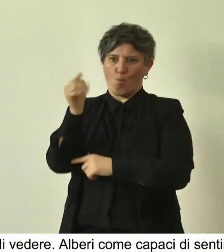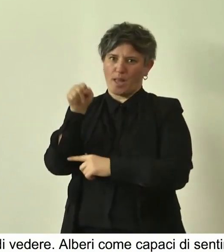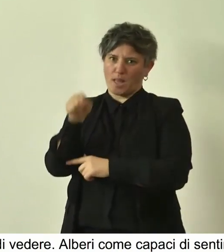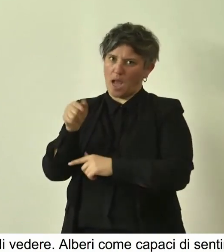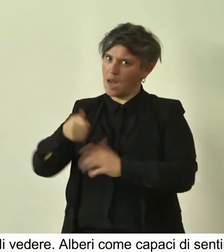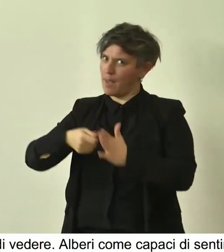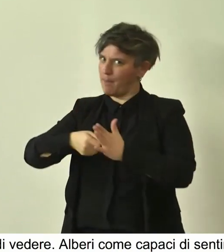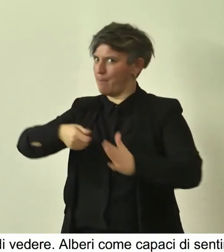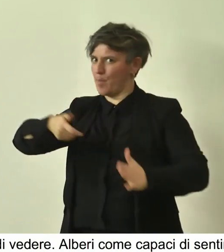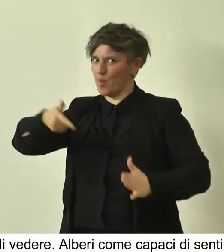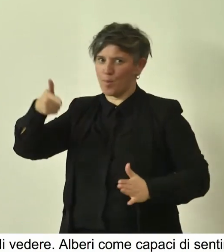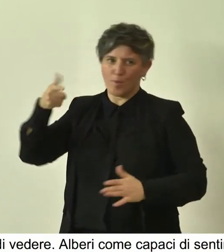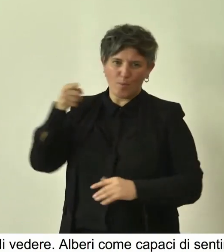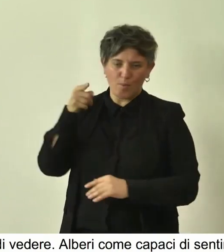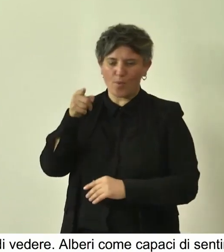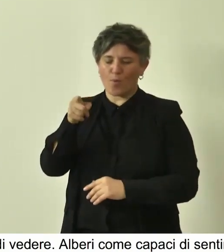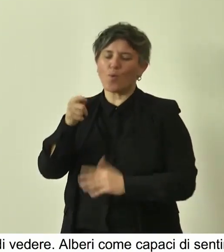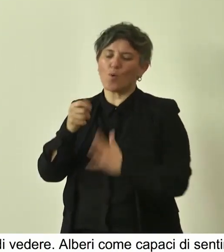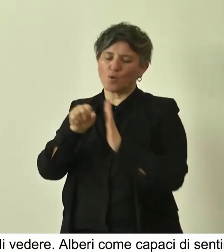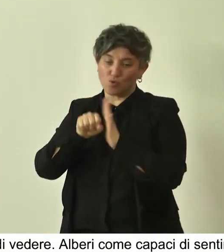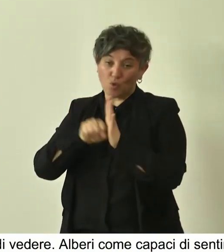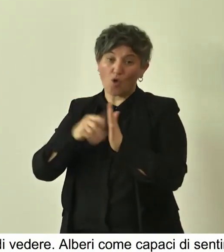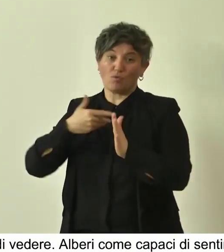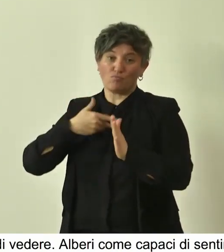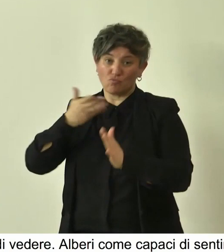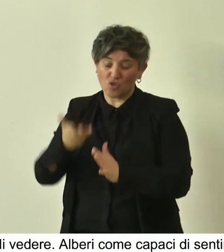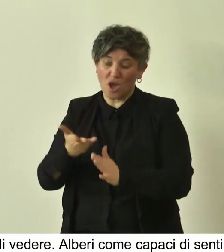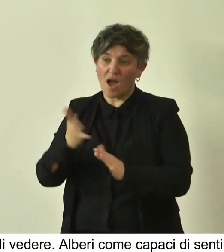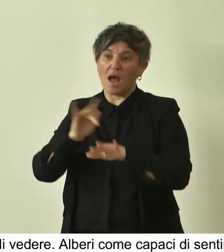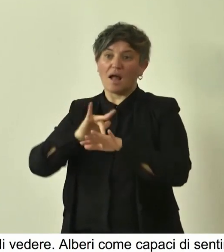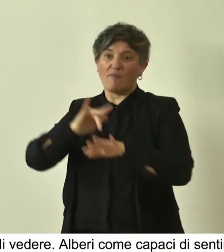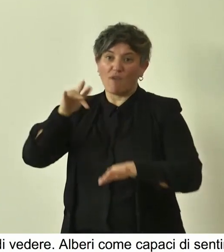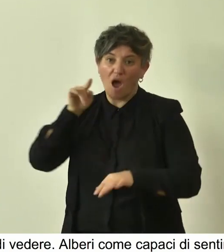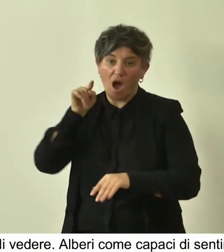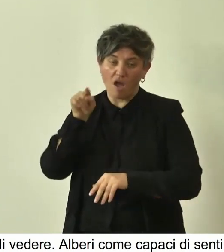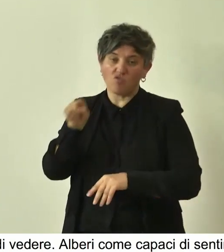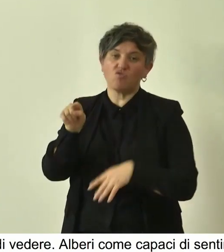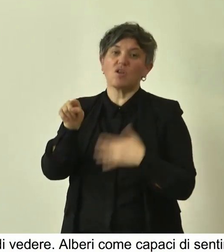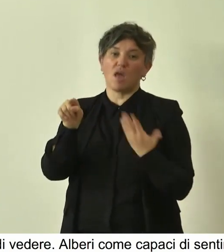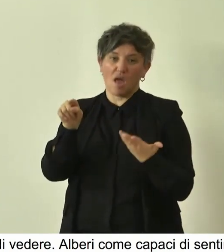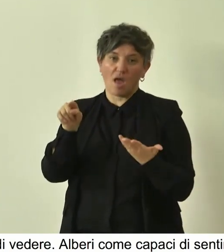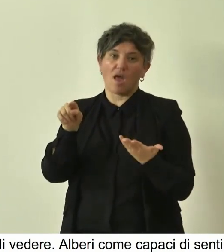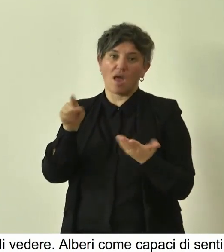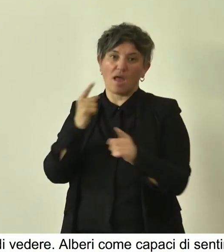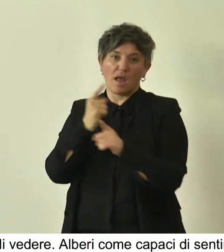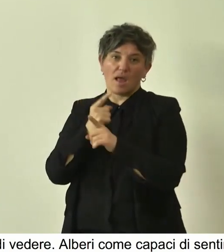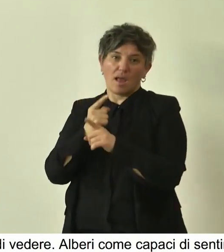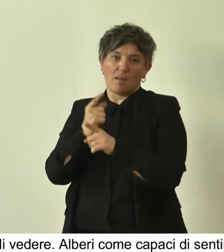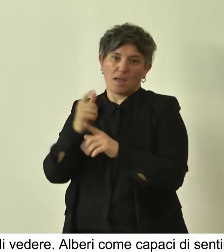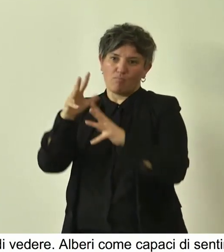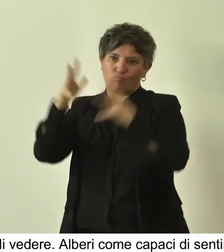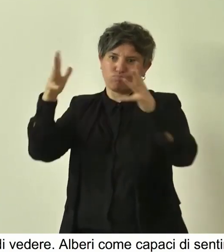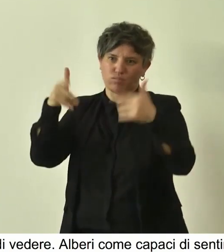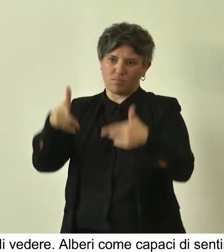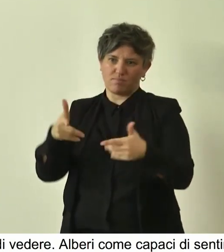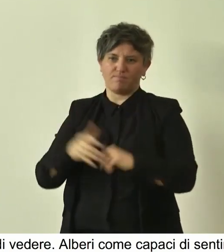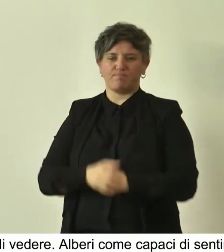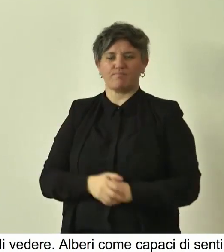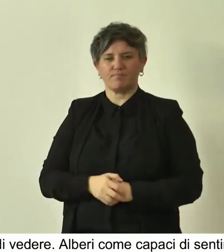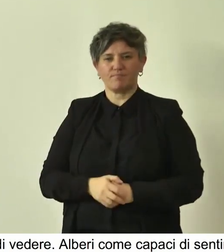ha il suo portato storico e la sua fragilità data dalla vetustà che rappresenta. Grazie.